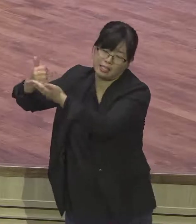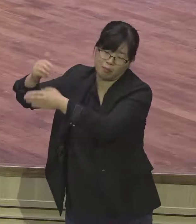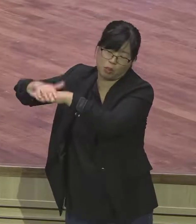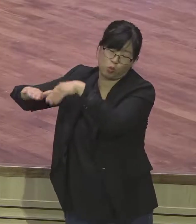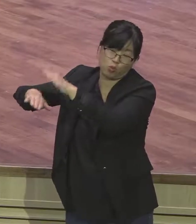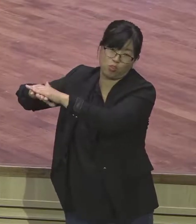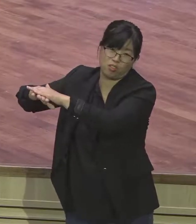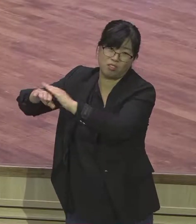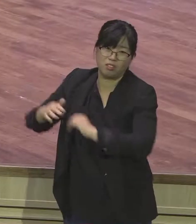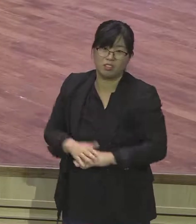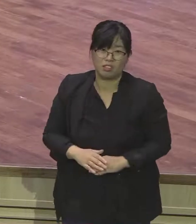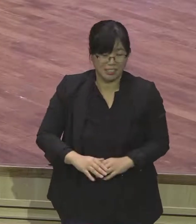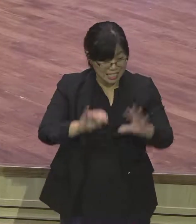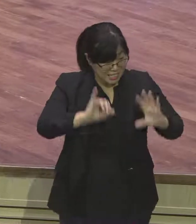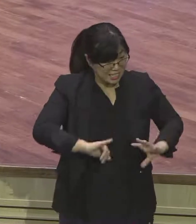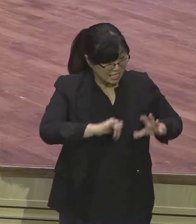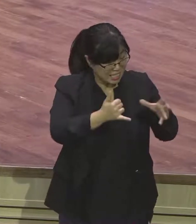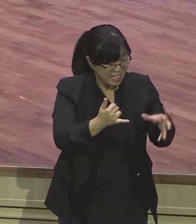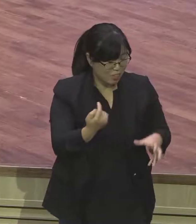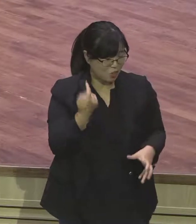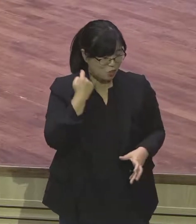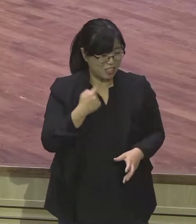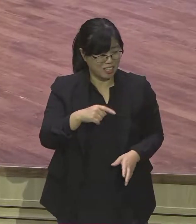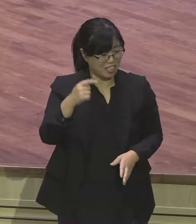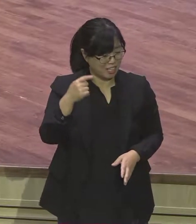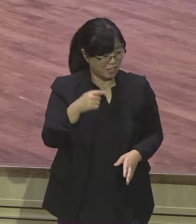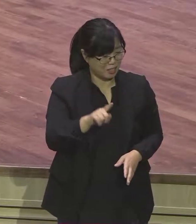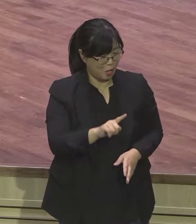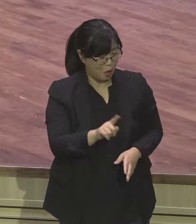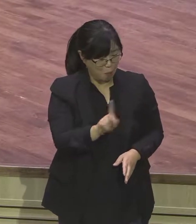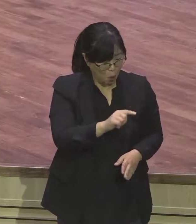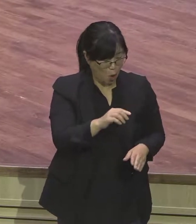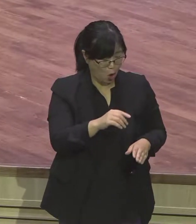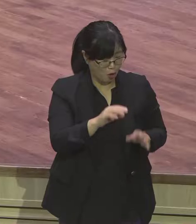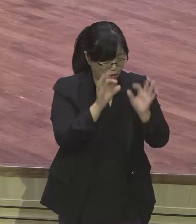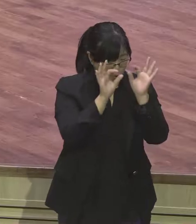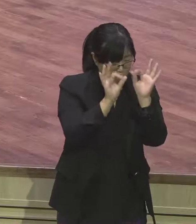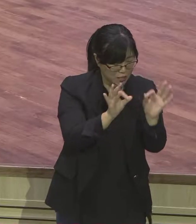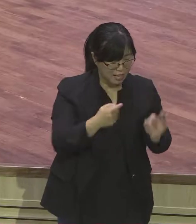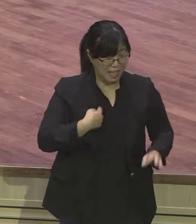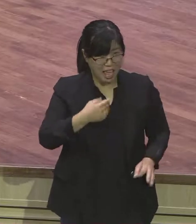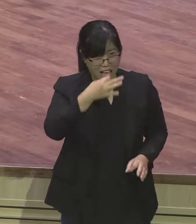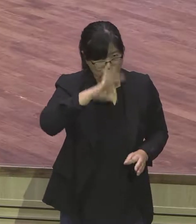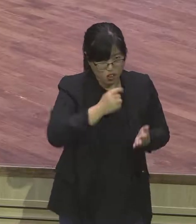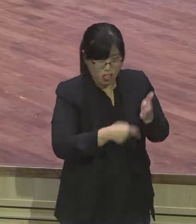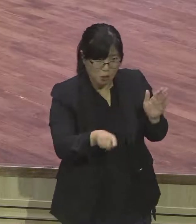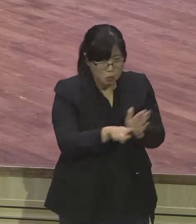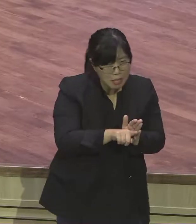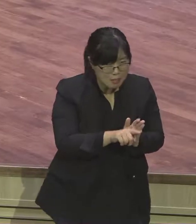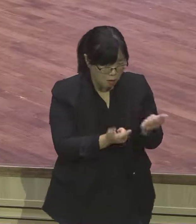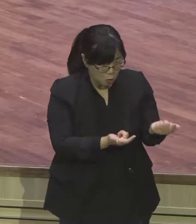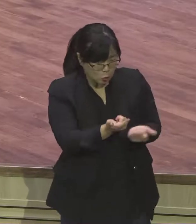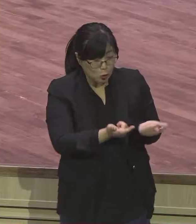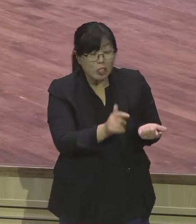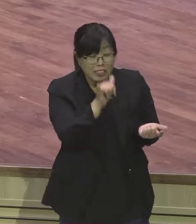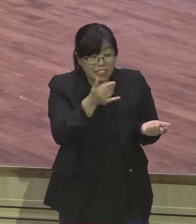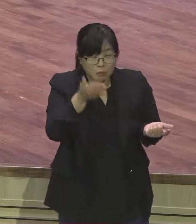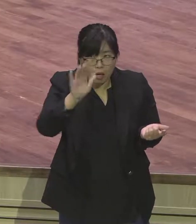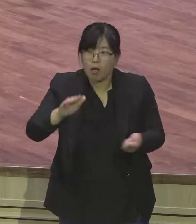하나님의 손은 최선의 길로 인도하는 손이시라 그리고 그 선의 핵심이 뭐예요 하나님의